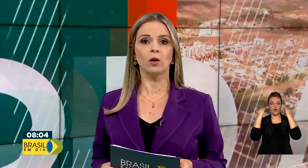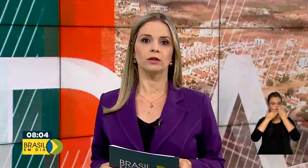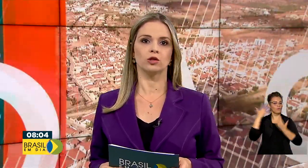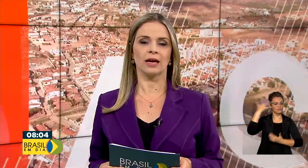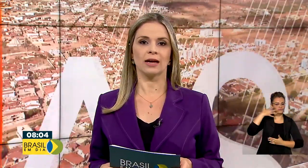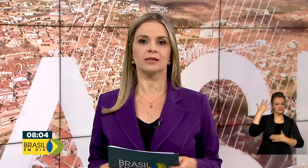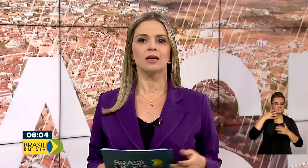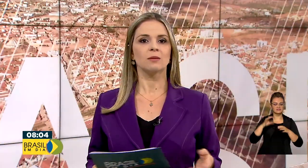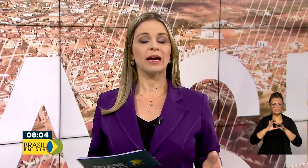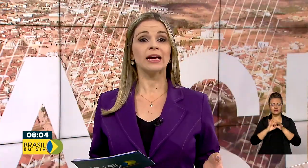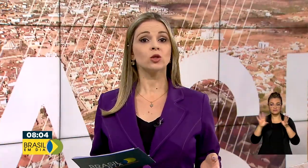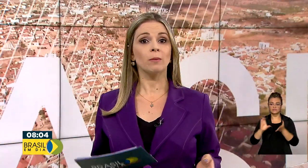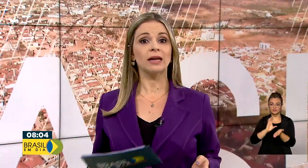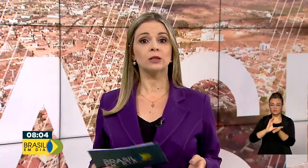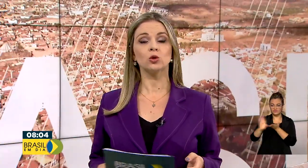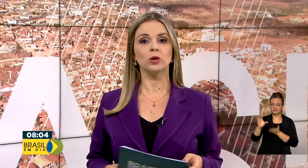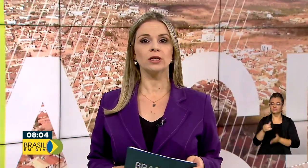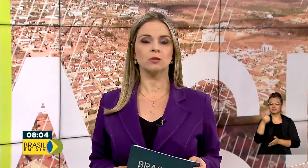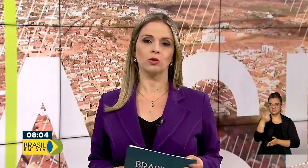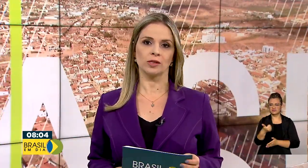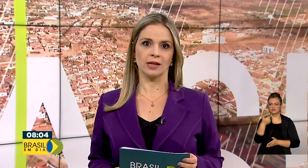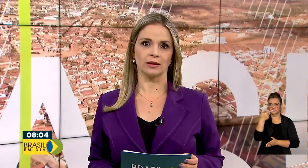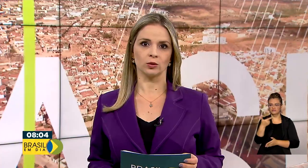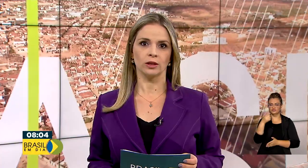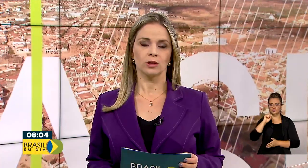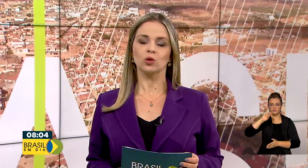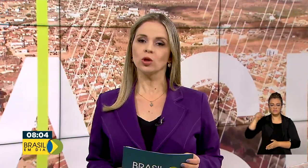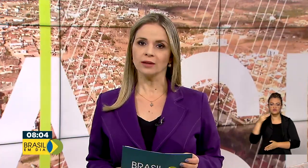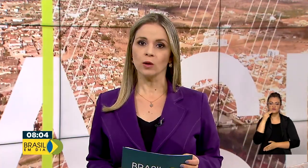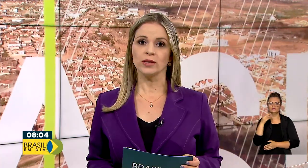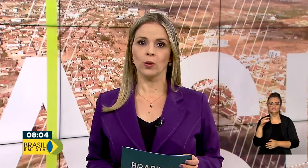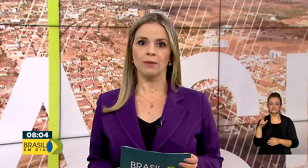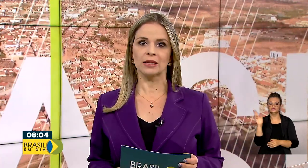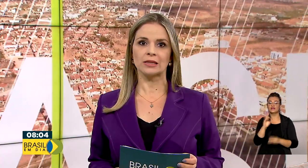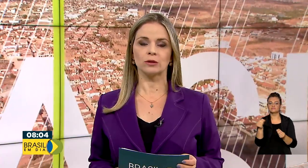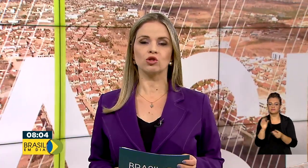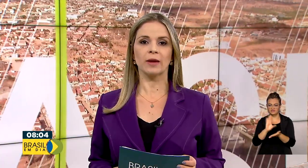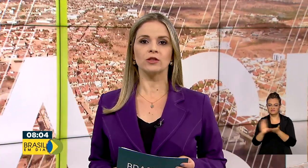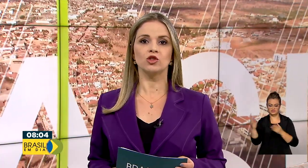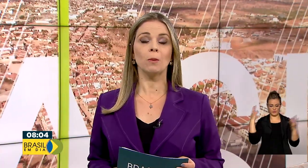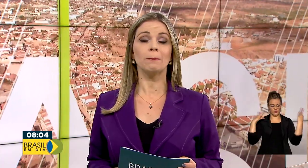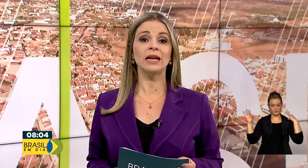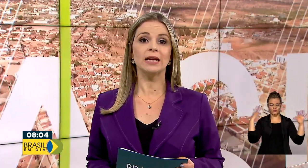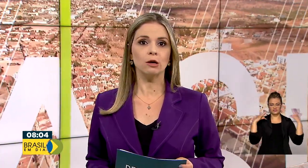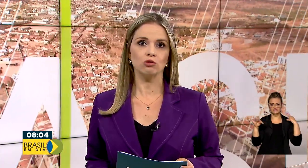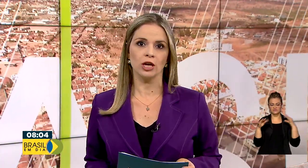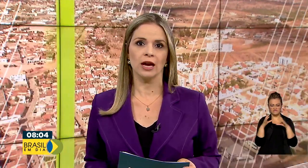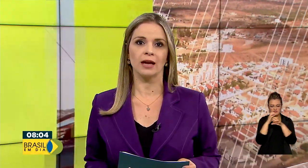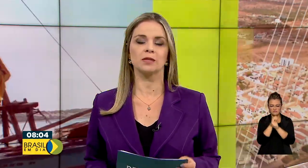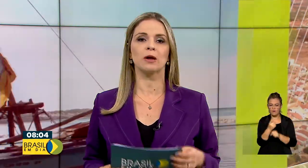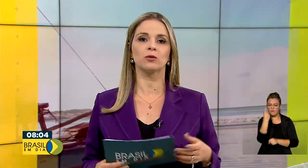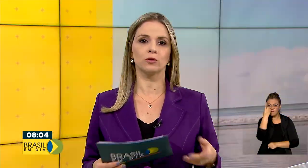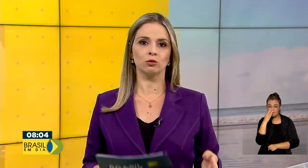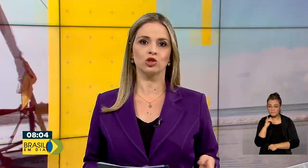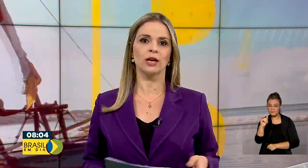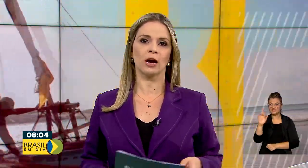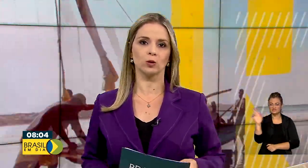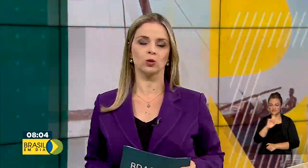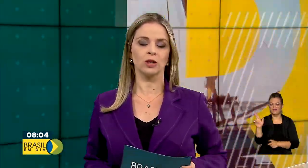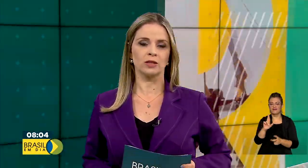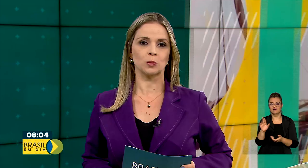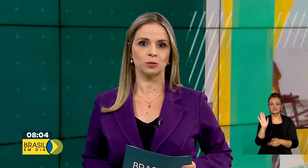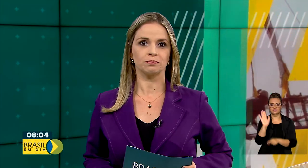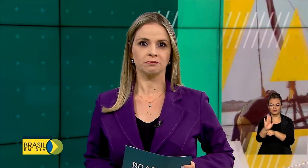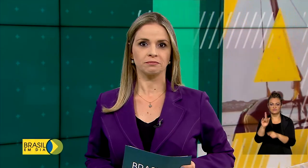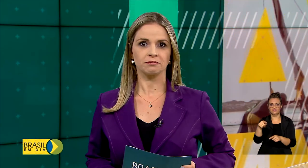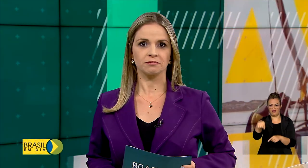milhões de reais para a retomada do turismo no estado. No total, serão repassados mais de um bilhão de reais para o Fundo Geral